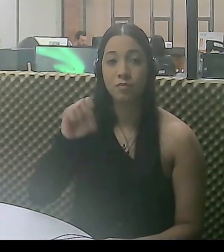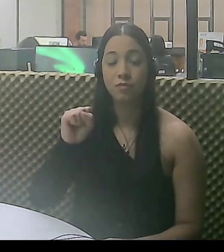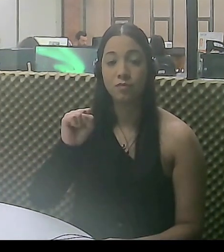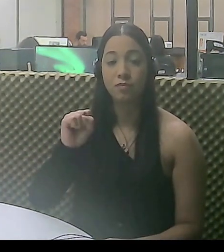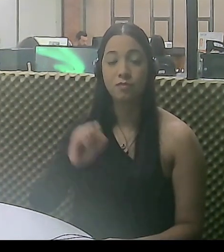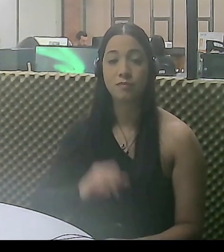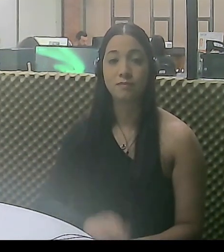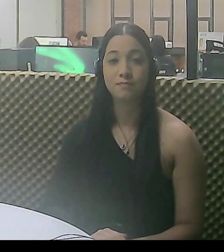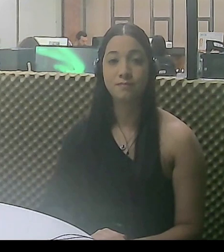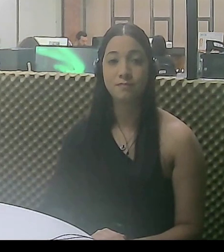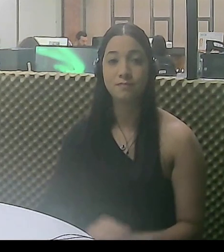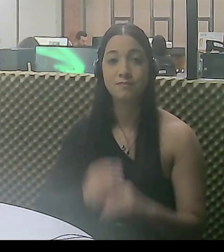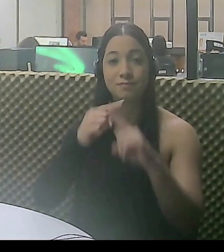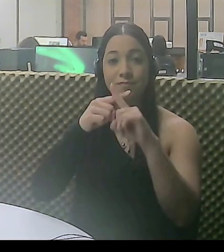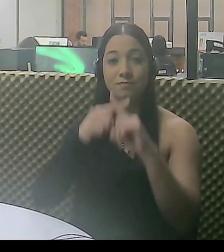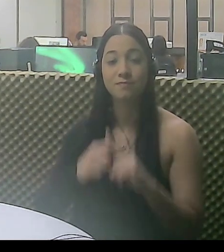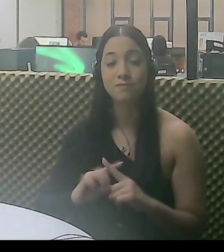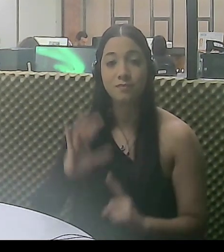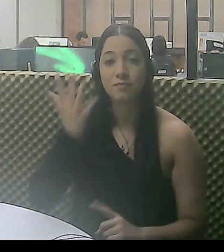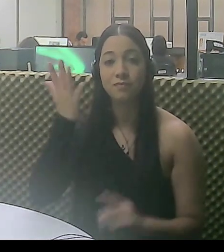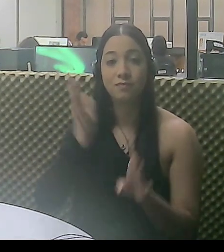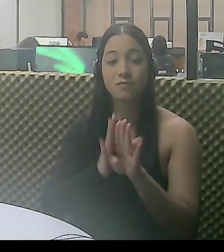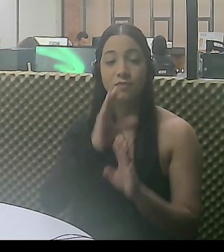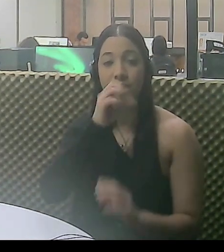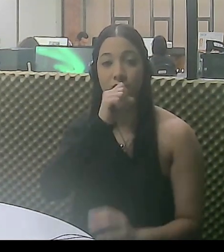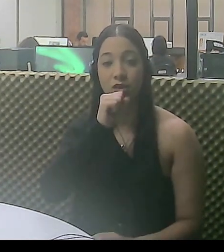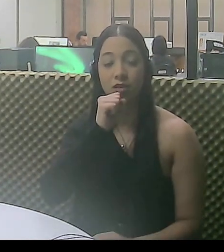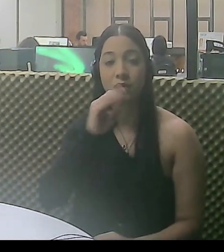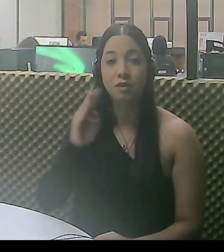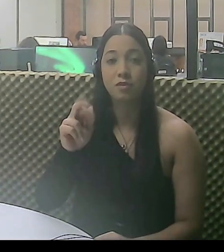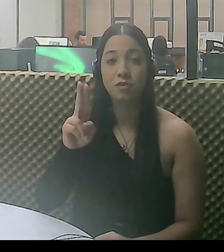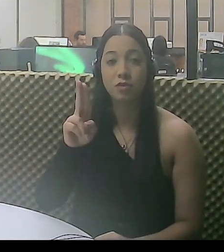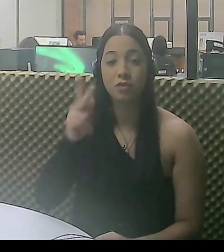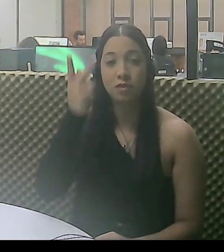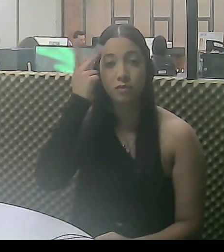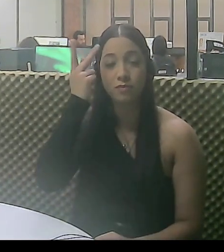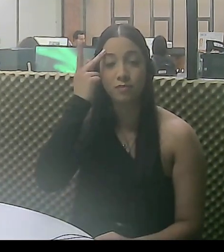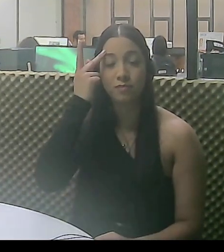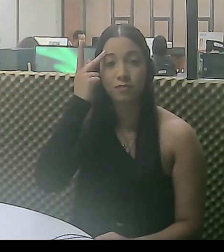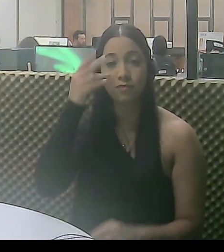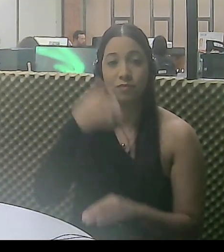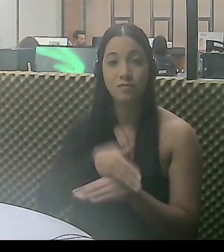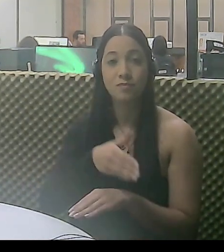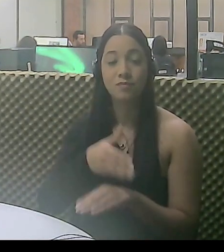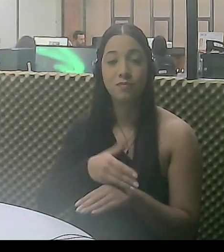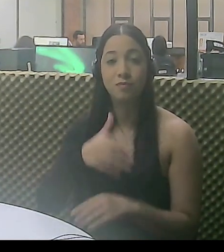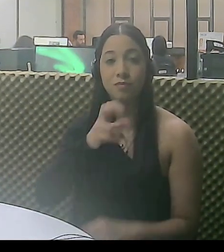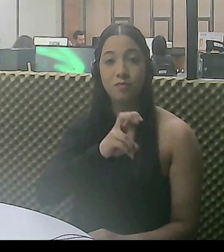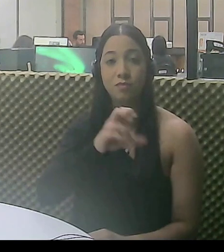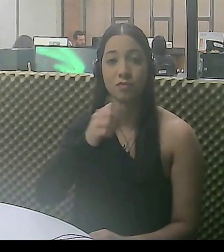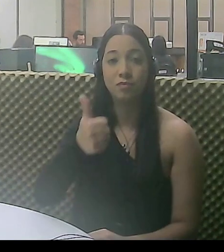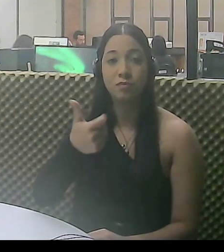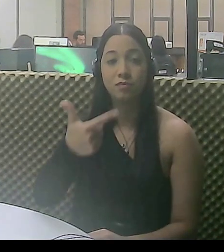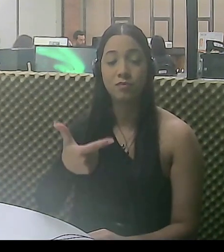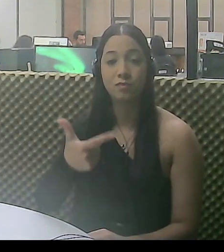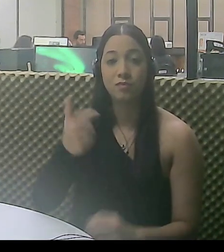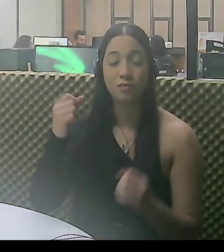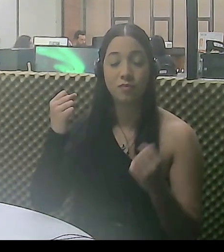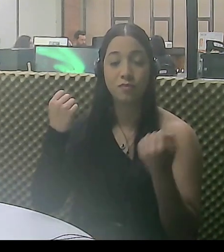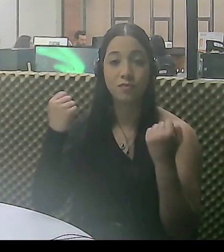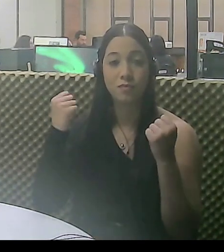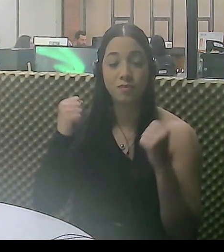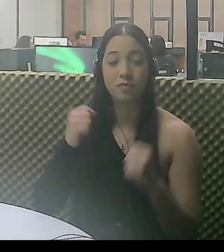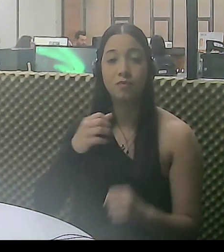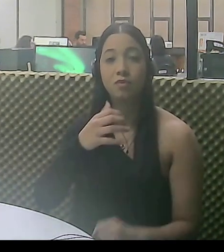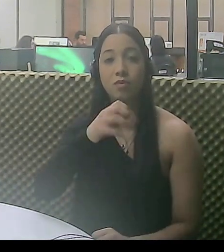de Araújo. A competição acontece até sábado em Bauru, no interior de São Paulo, com a participação de 512 atletas e